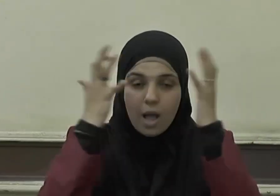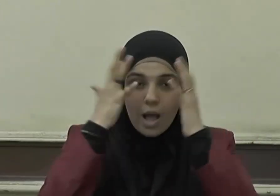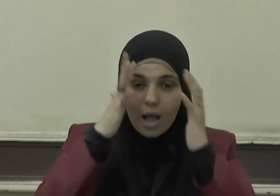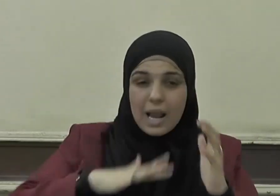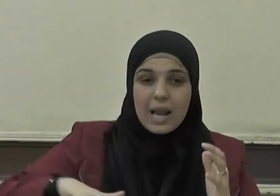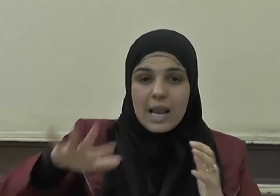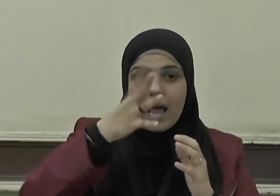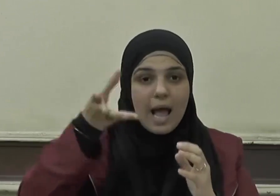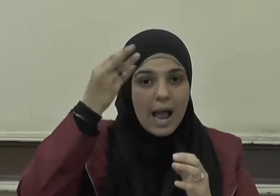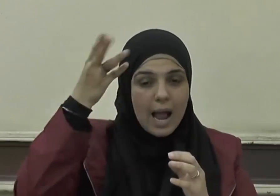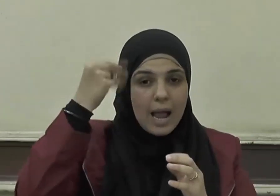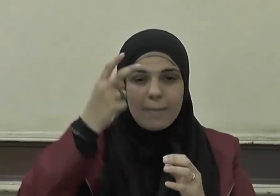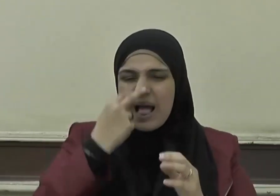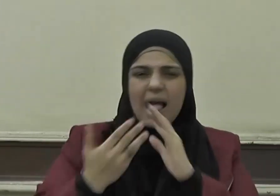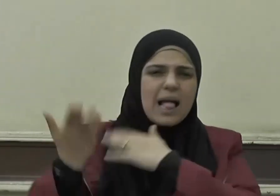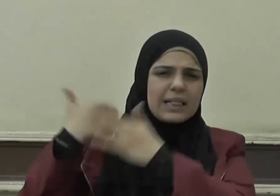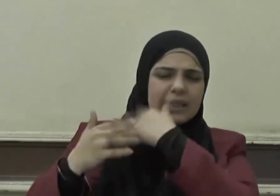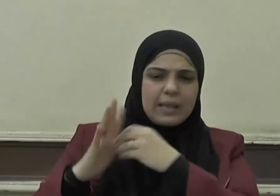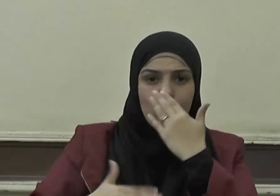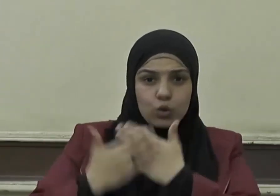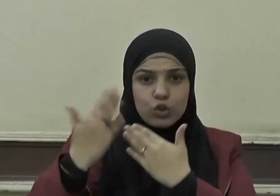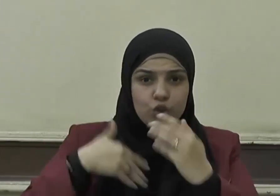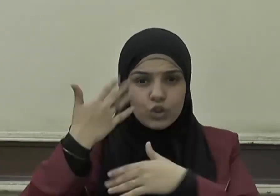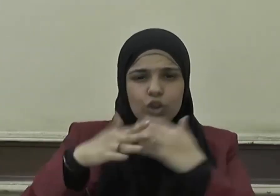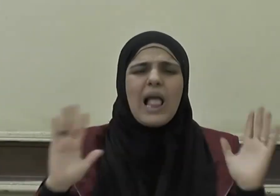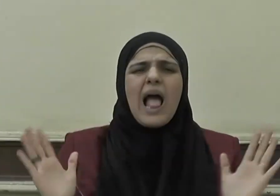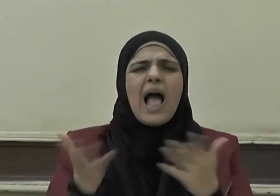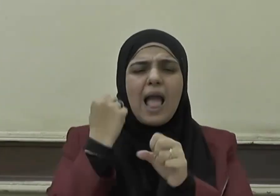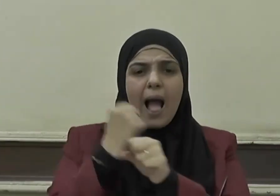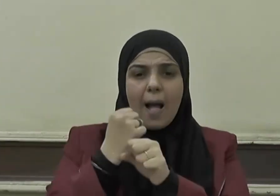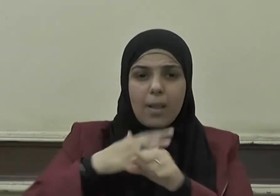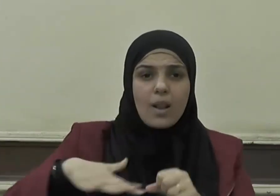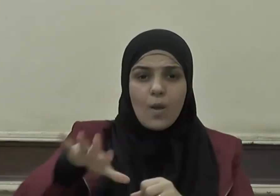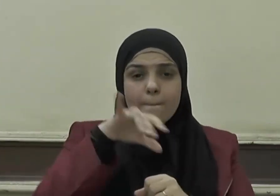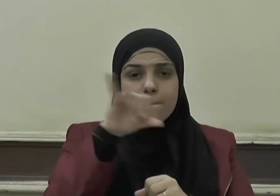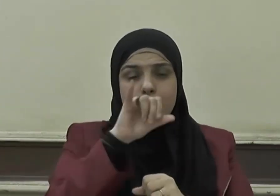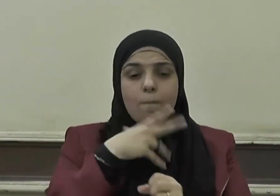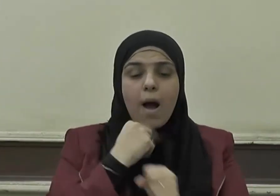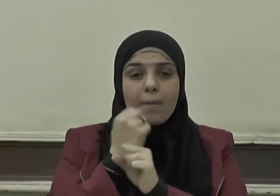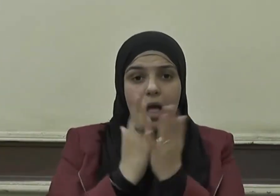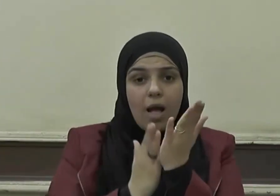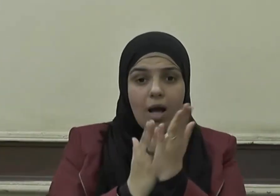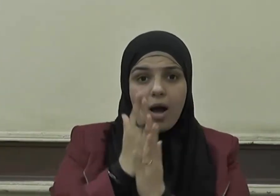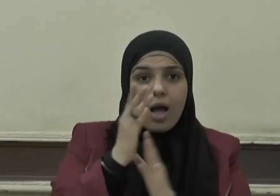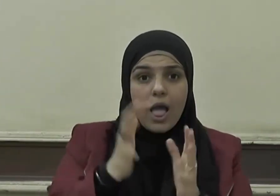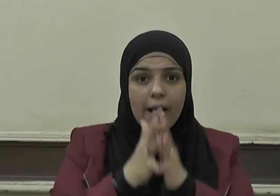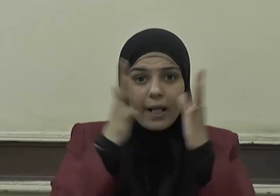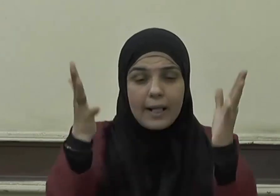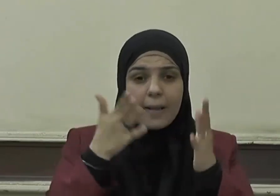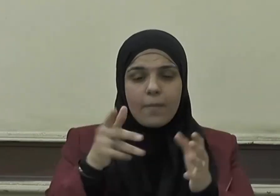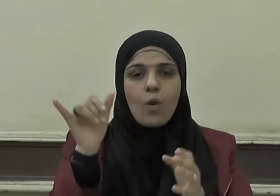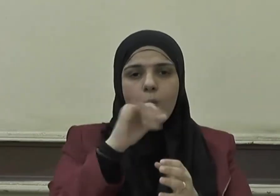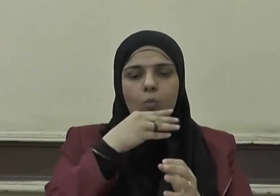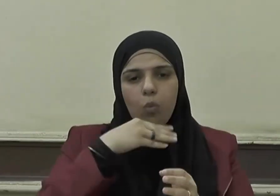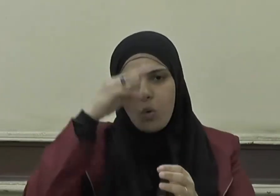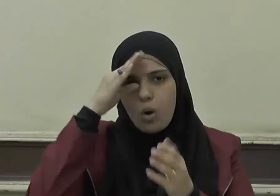قديماً وحديثاً على أن كل ما يحقق هذه الغايات الكبرى هو من صميم